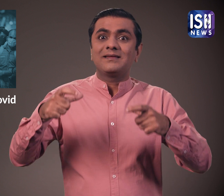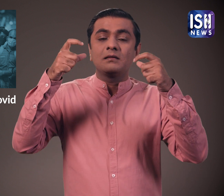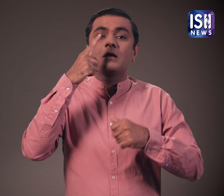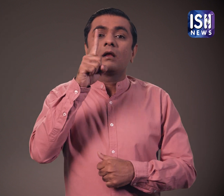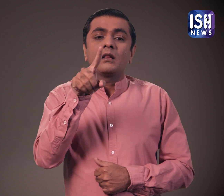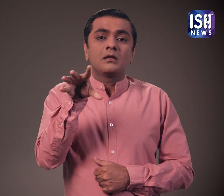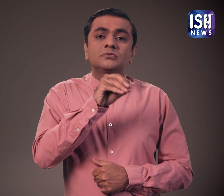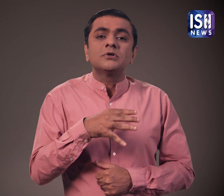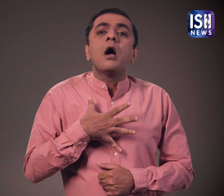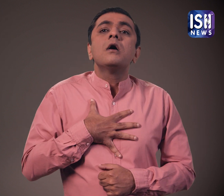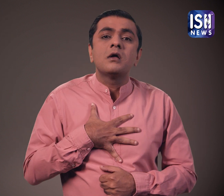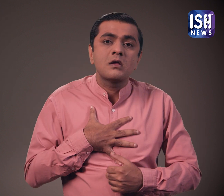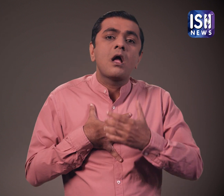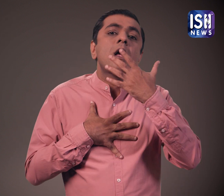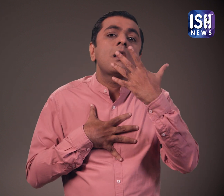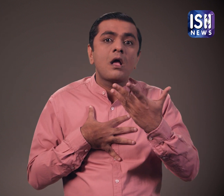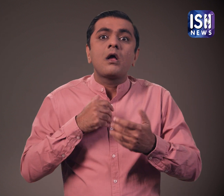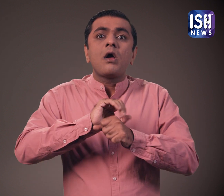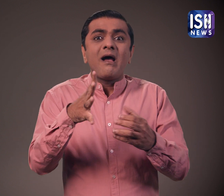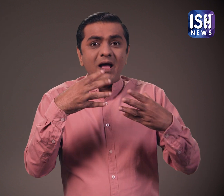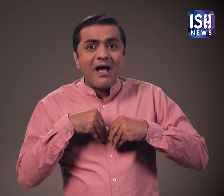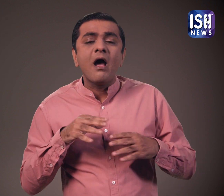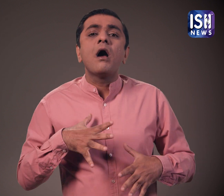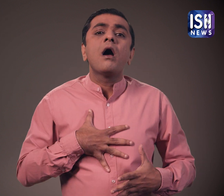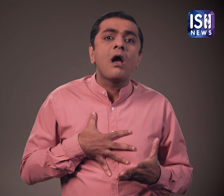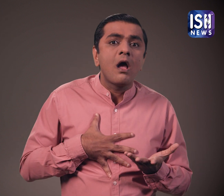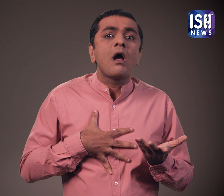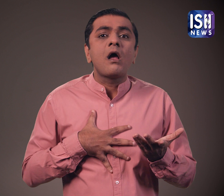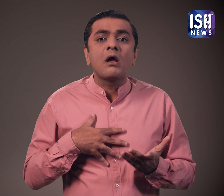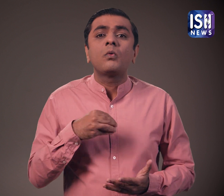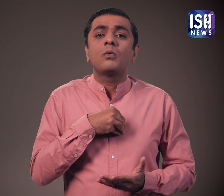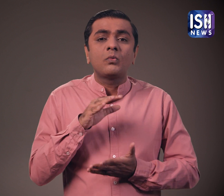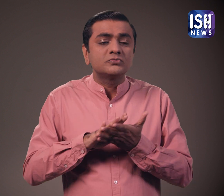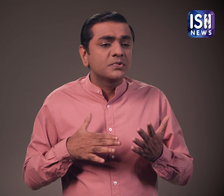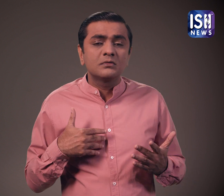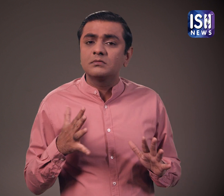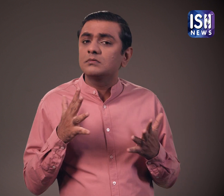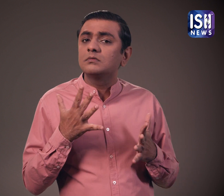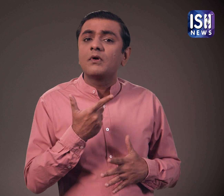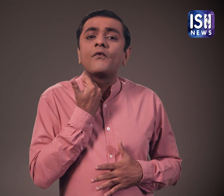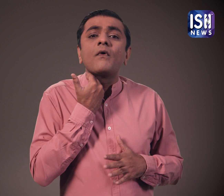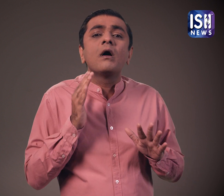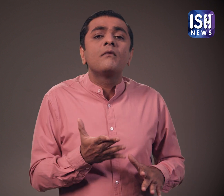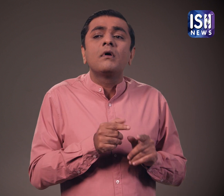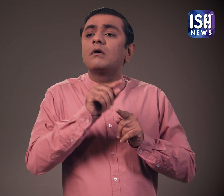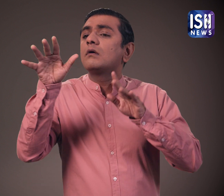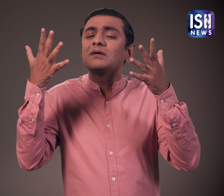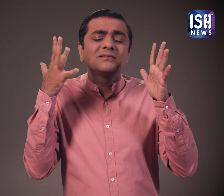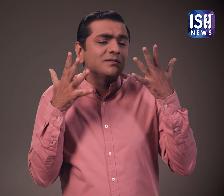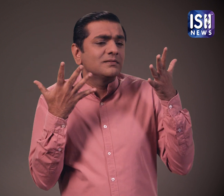के बाहर बैटी थी और सास लेने के लिए हाप रही थी अस्पताल ने उसे अंदर लेने से इंकार कर दिया वो गिर पड़ी